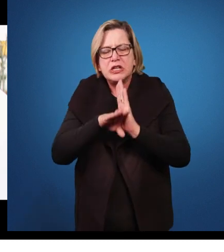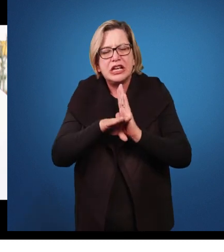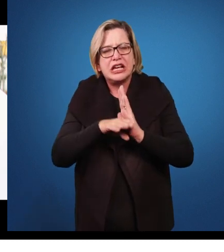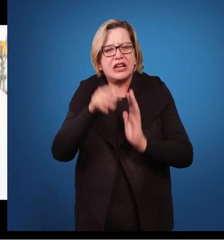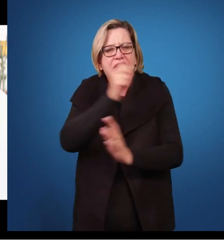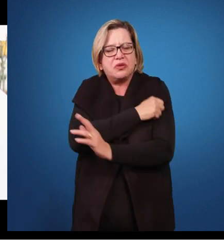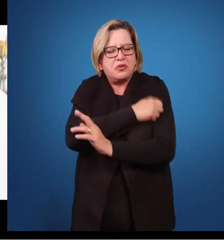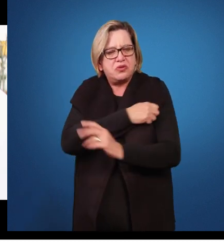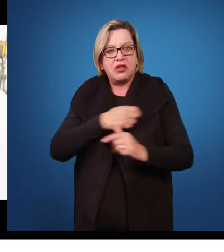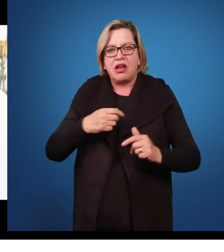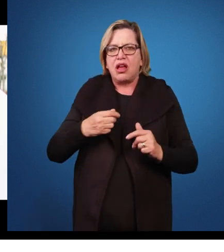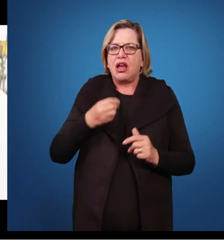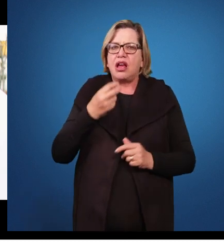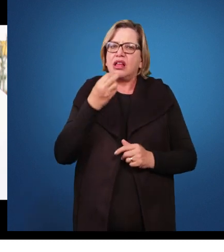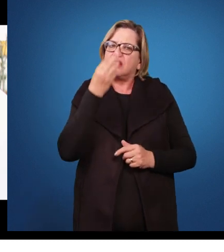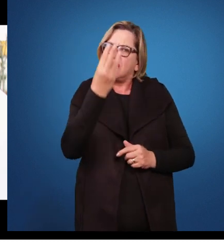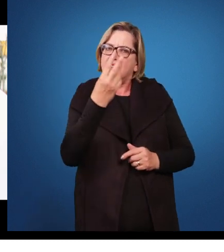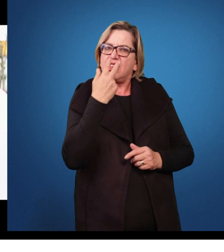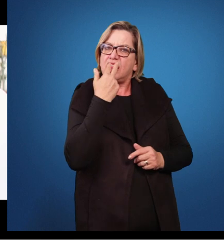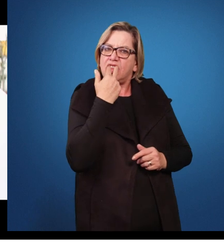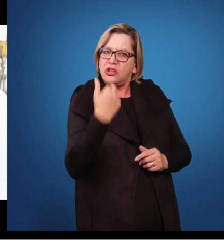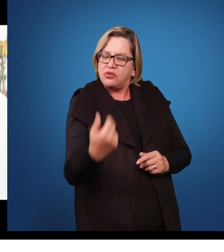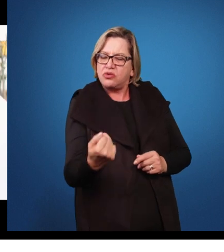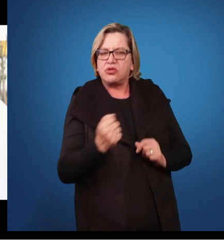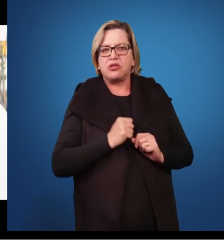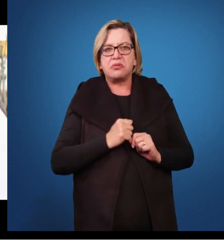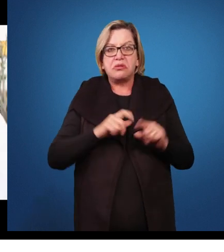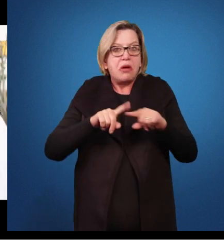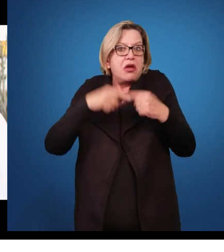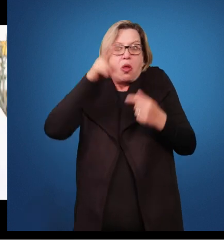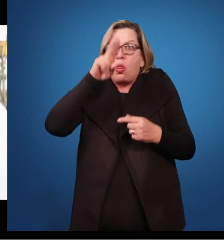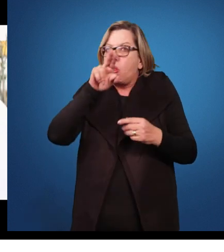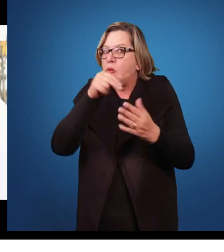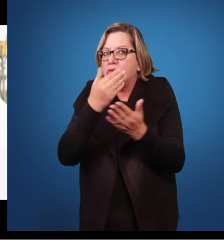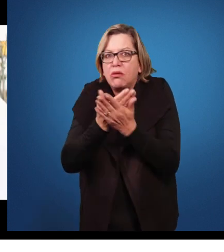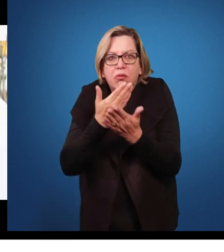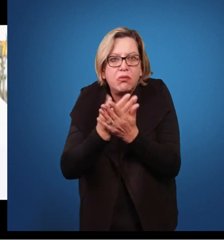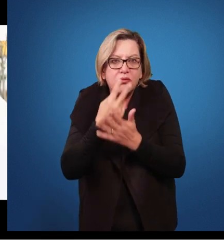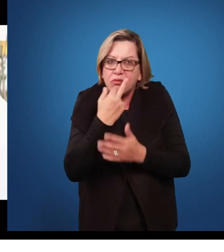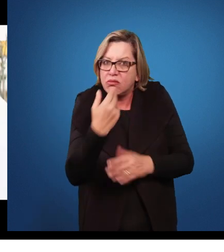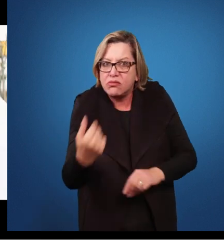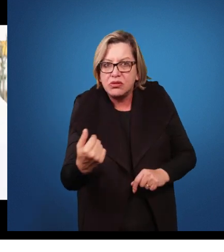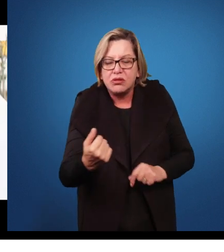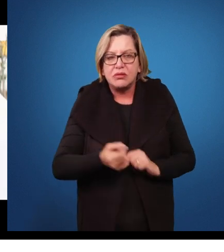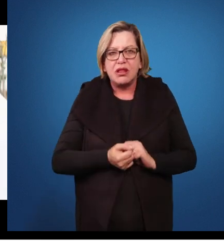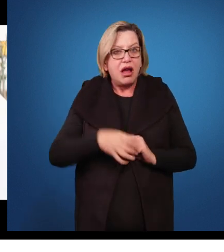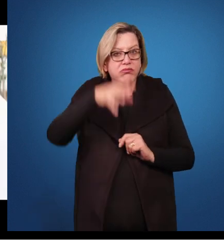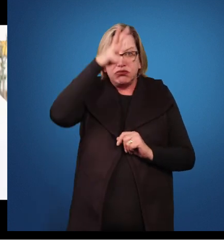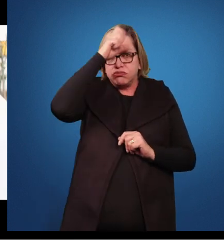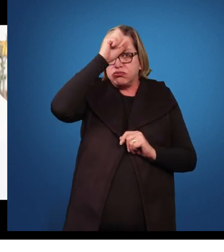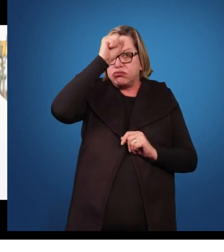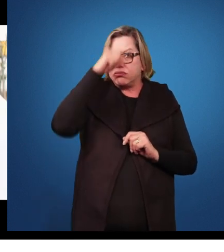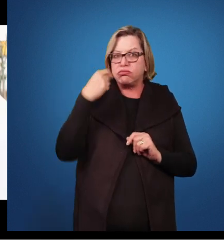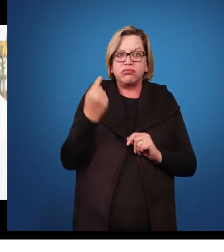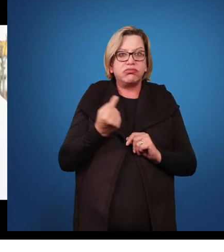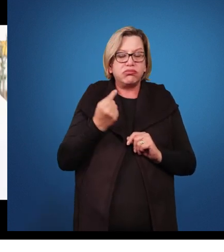fluência em três, quatro línguas, e que, na verdade, nunca tiveram um professor de línguas estrangeiras, que aprenderam por conta,